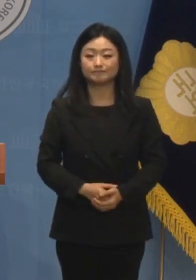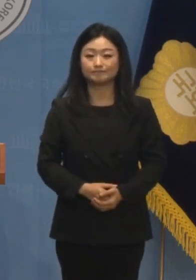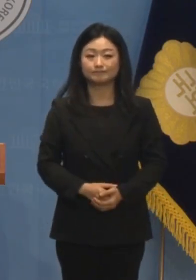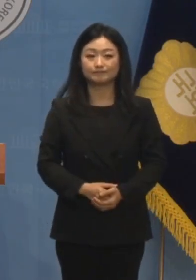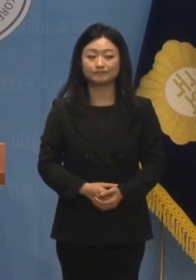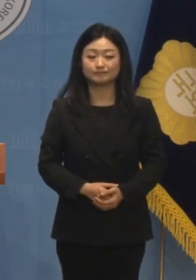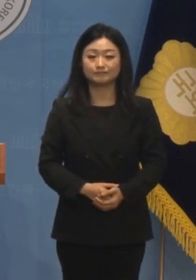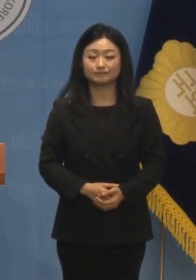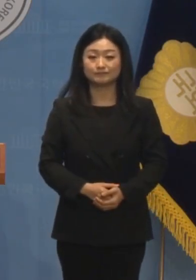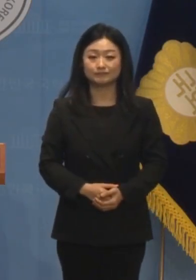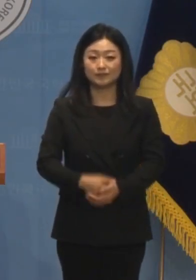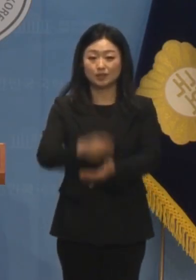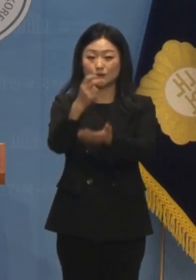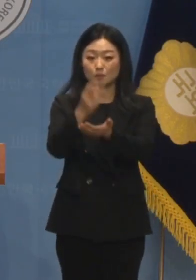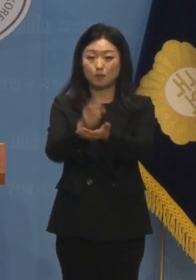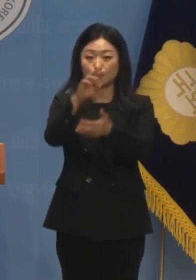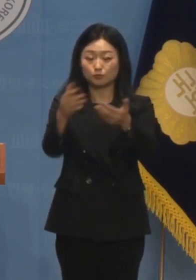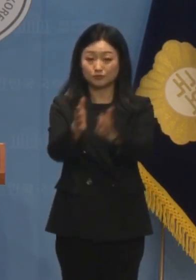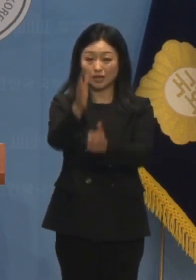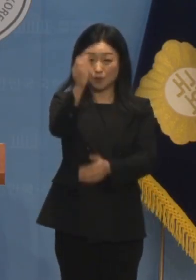박성재 법무부 장관